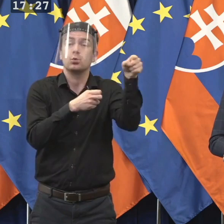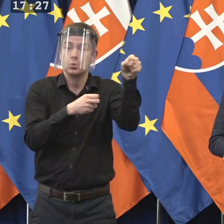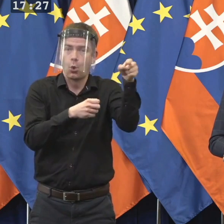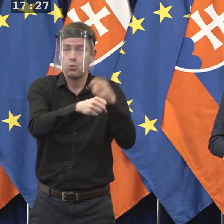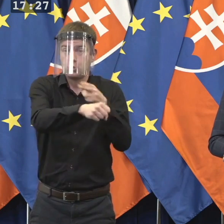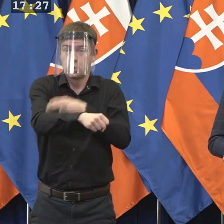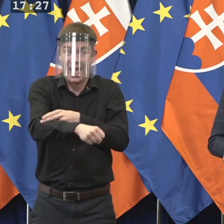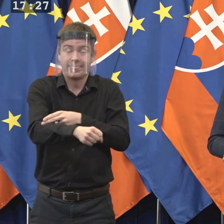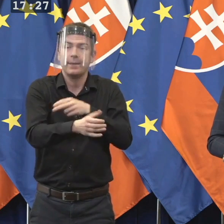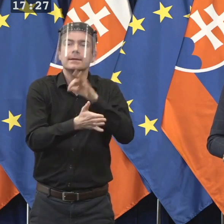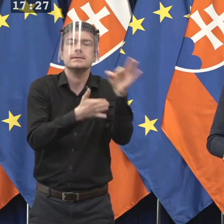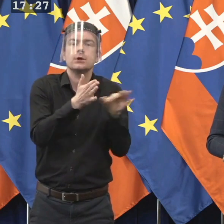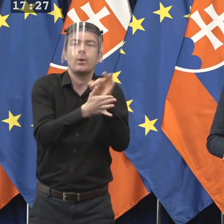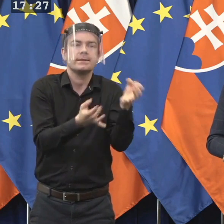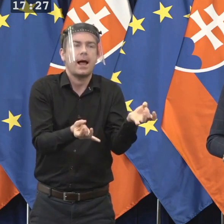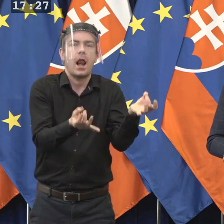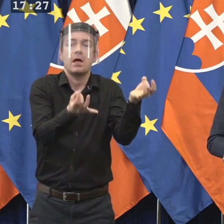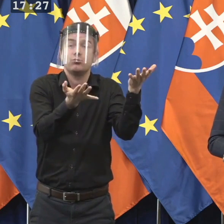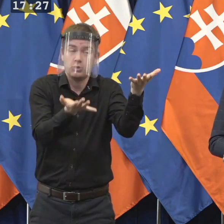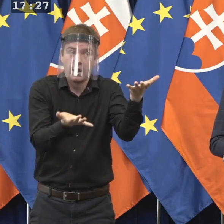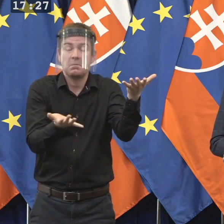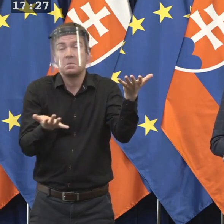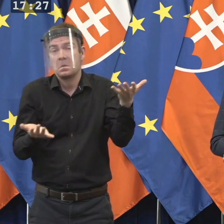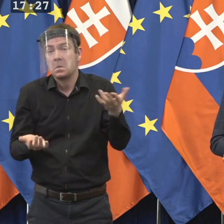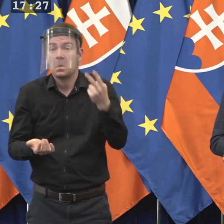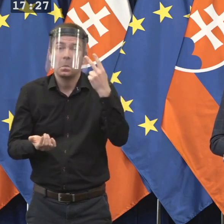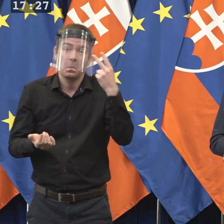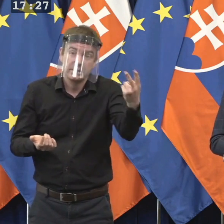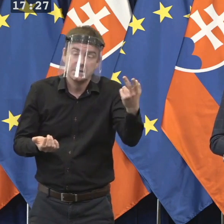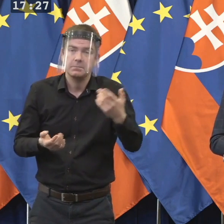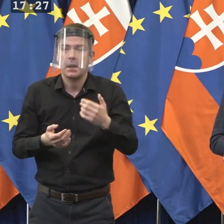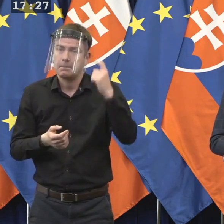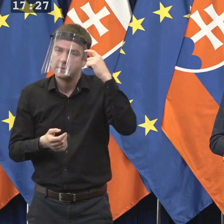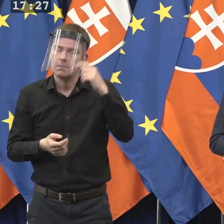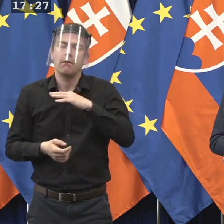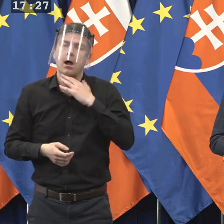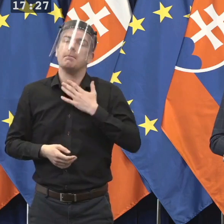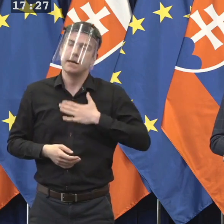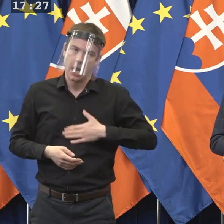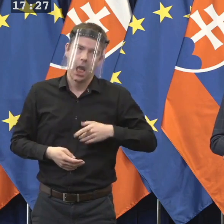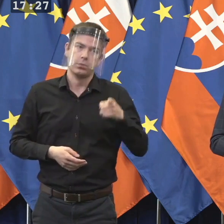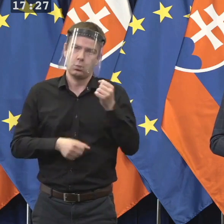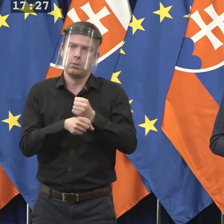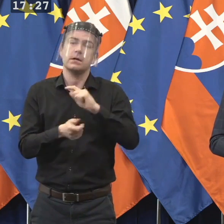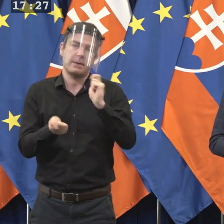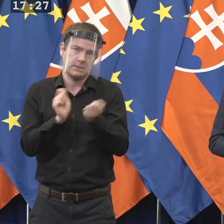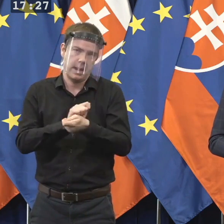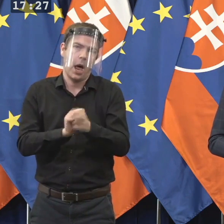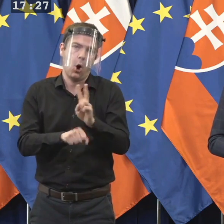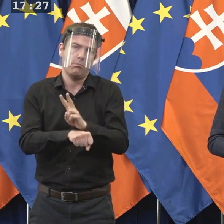a umožní iné opatrenie, myslím si, veľmi rádi to urobíme. Ďakujem pekne.